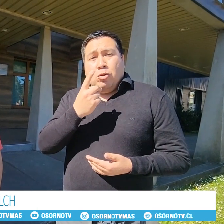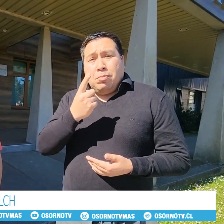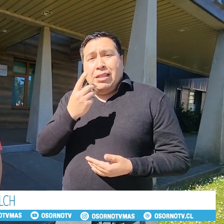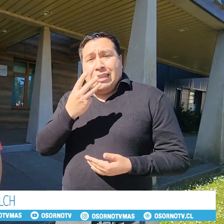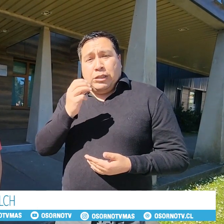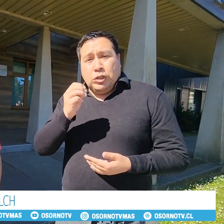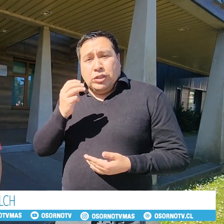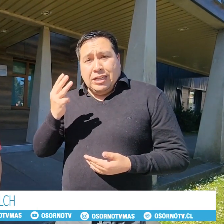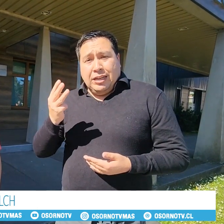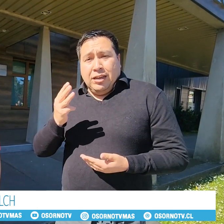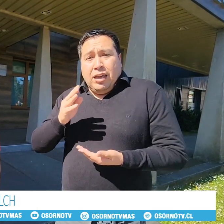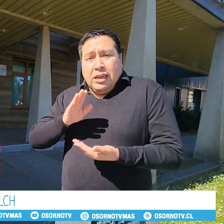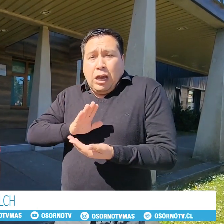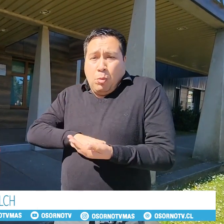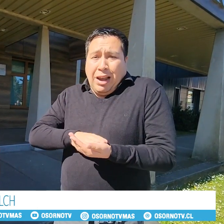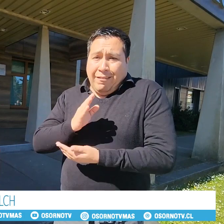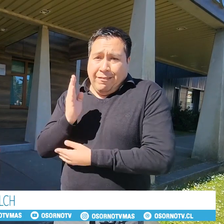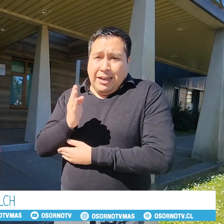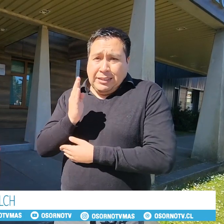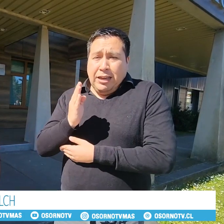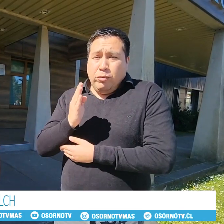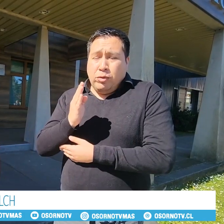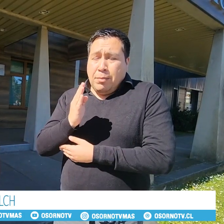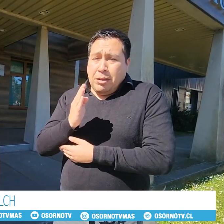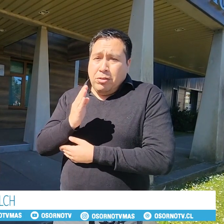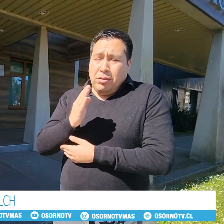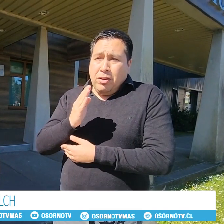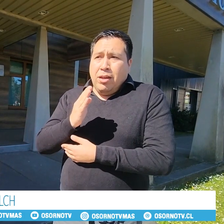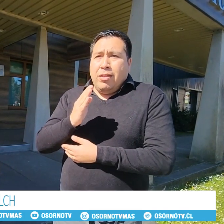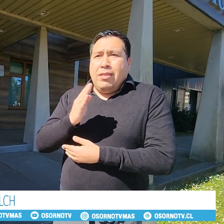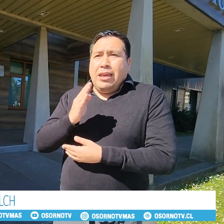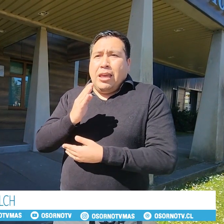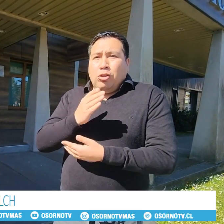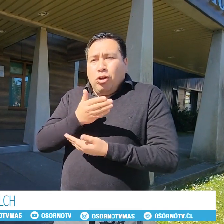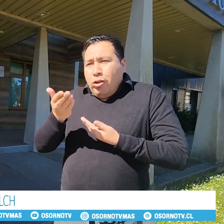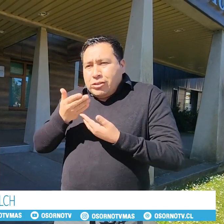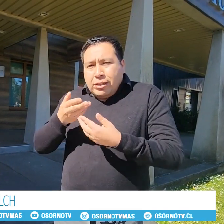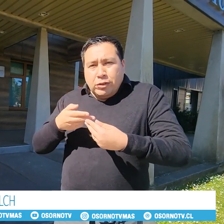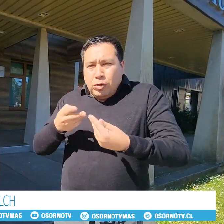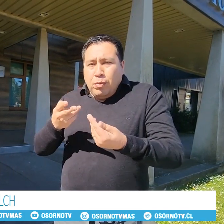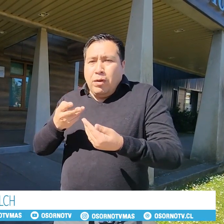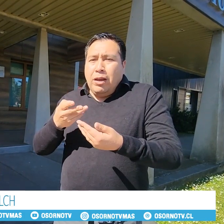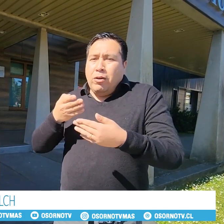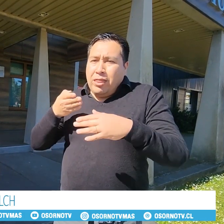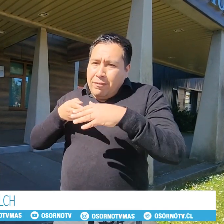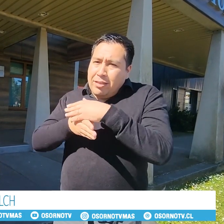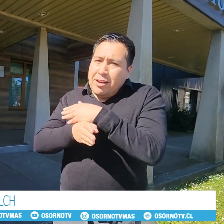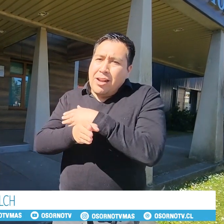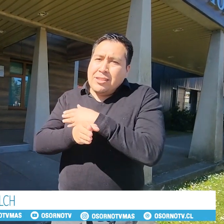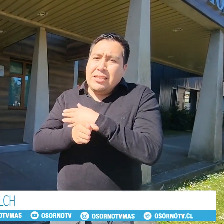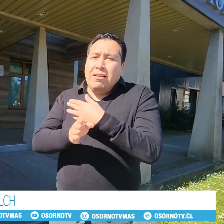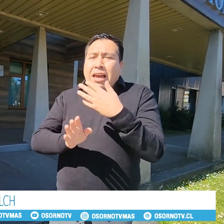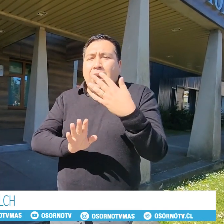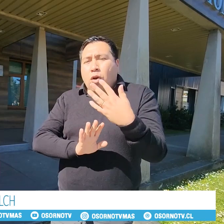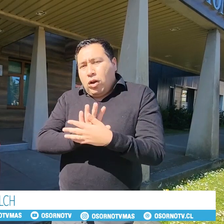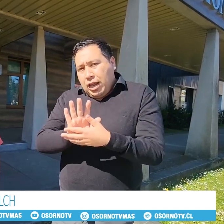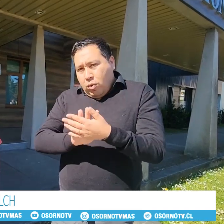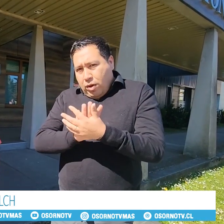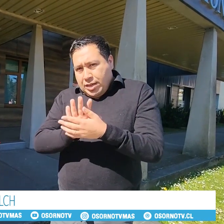.303 que es como la base y el fundamento de que todos los servicios públicos deben tener accesibilidad con lengua de